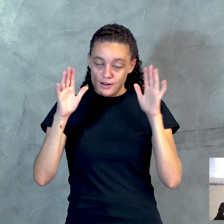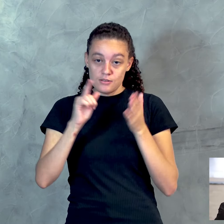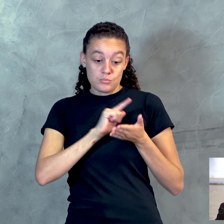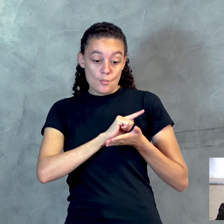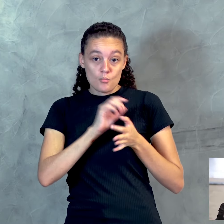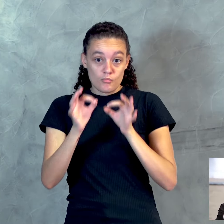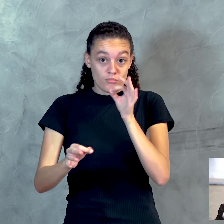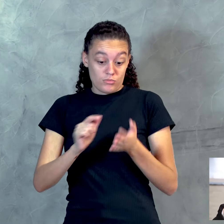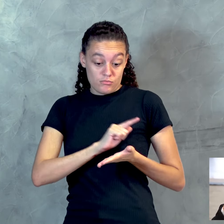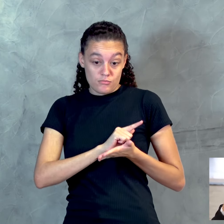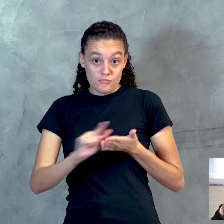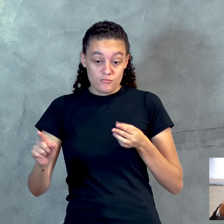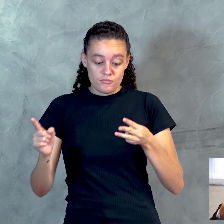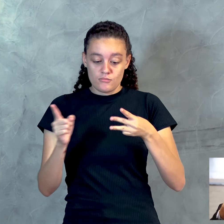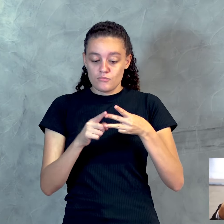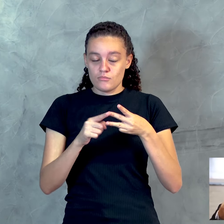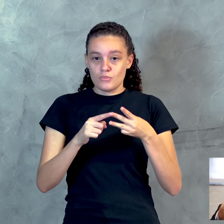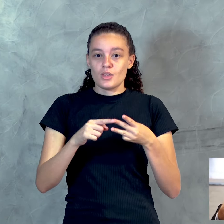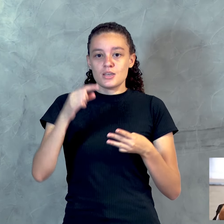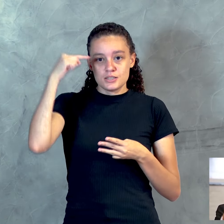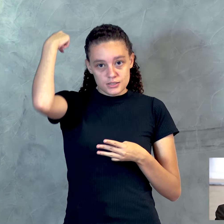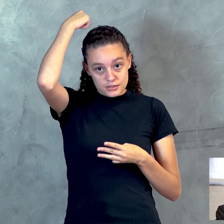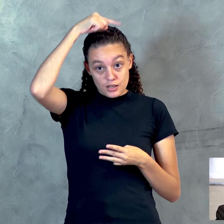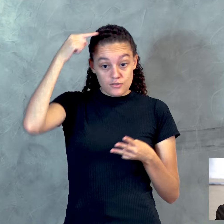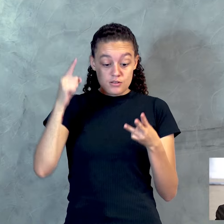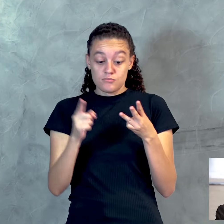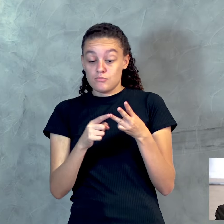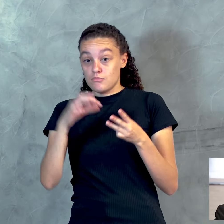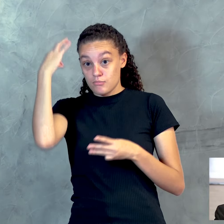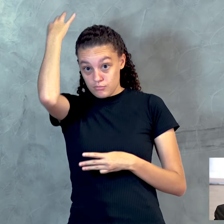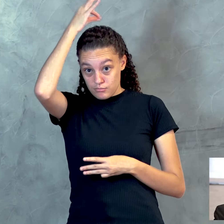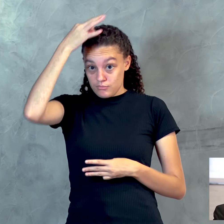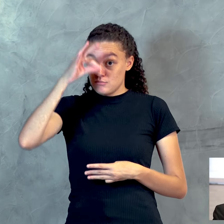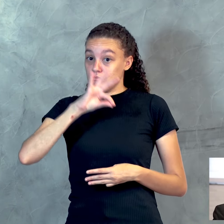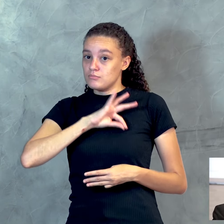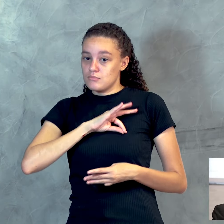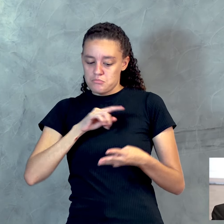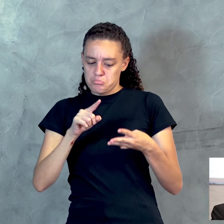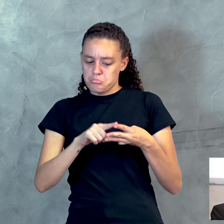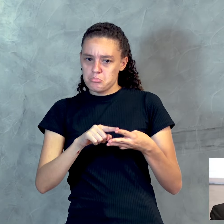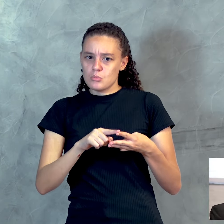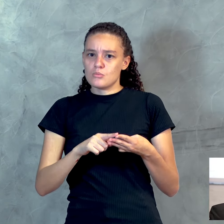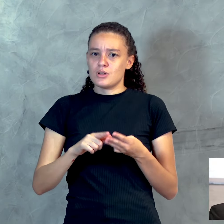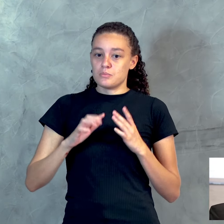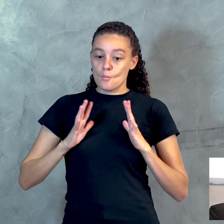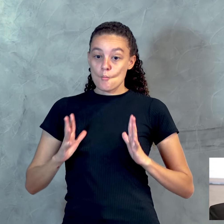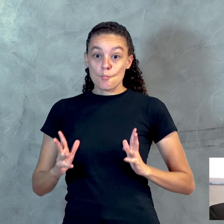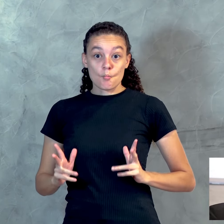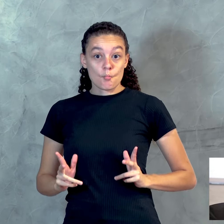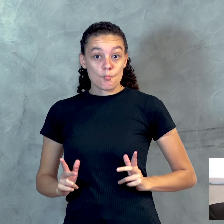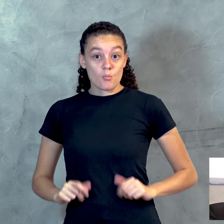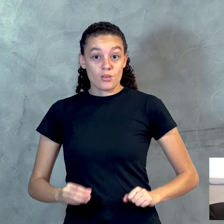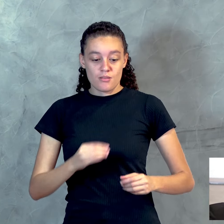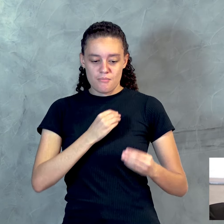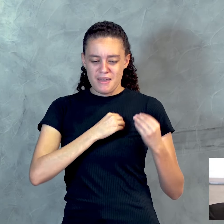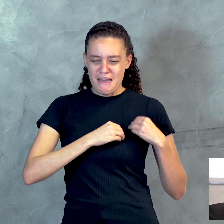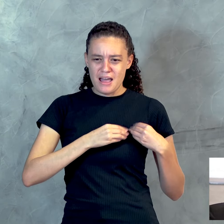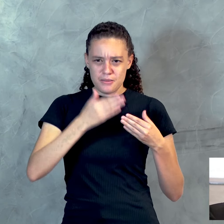Justificação, santificação, batismo com o Espírito Santo, justificação te tira da lama do pecado, esquece seu passado,